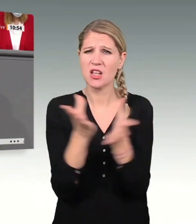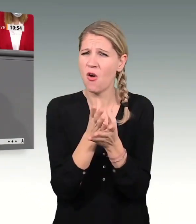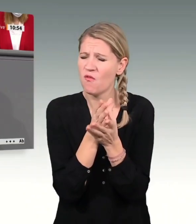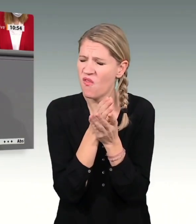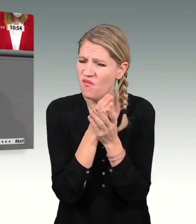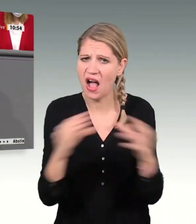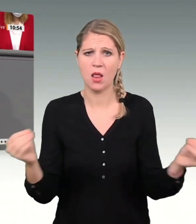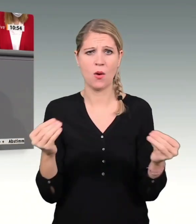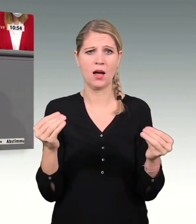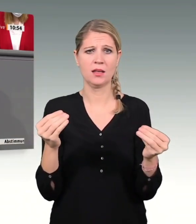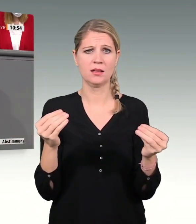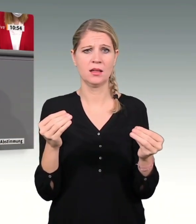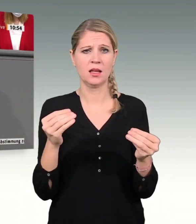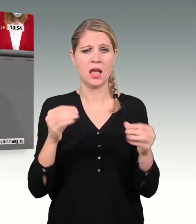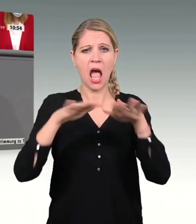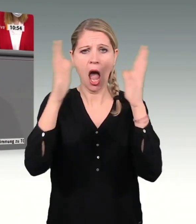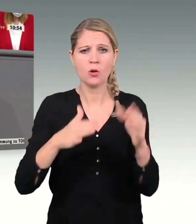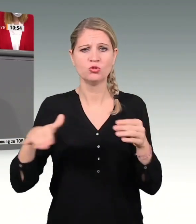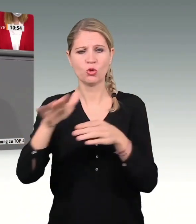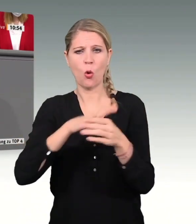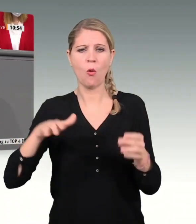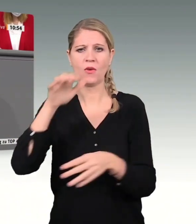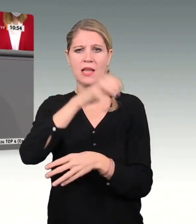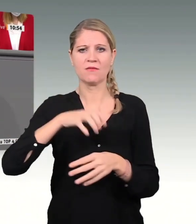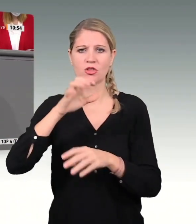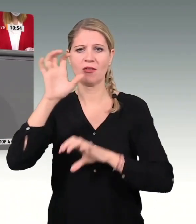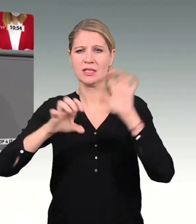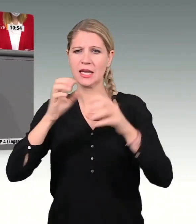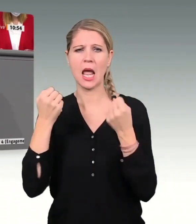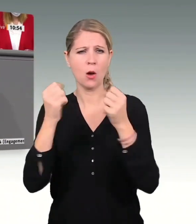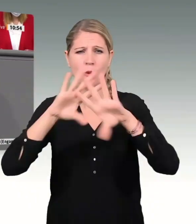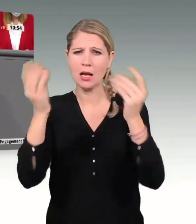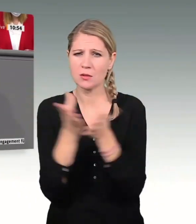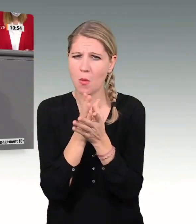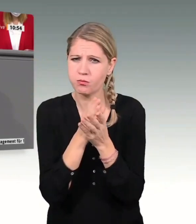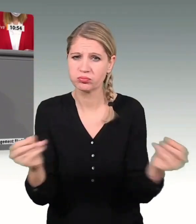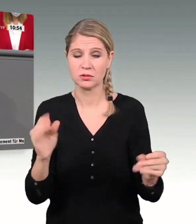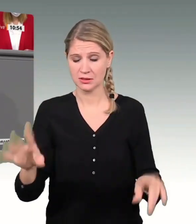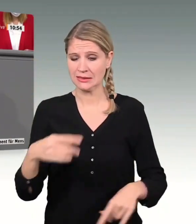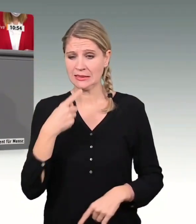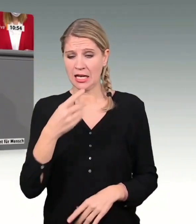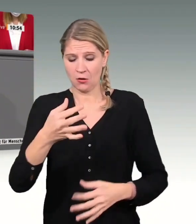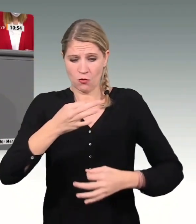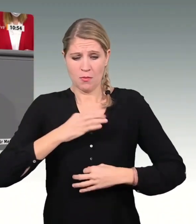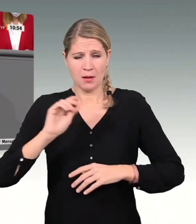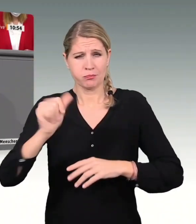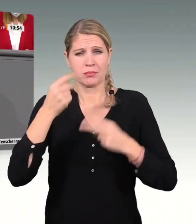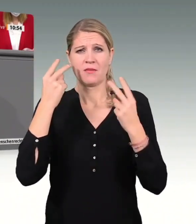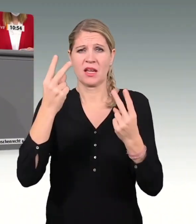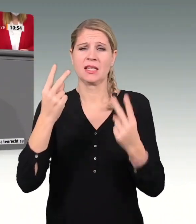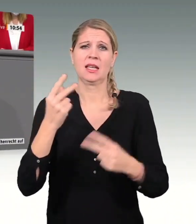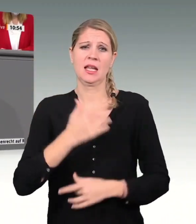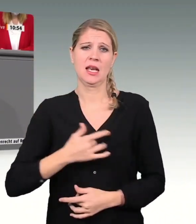das Wichtigste. Und darum habe ich alles zurückgelassen. Und darum sage ich, Religion hat Bedeutung. Und wer Religion geringschätzt, ist